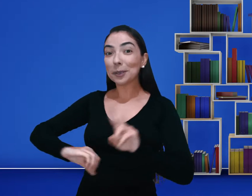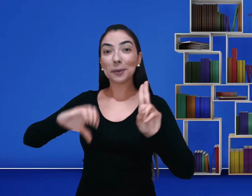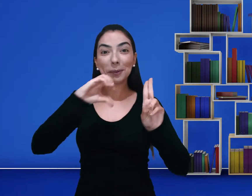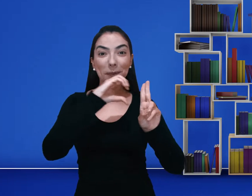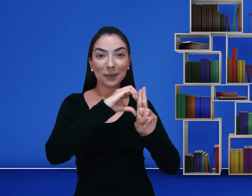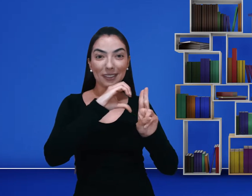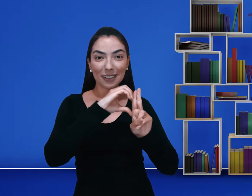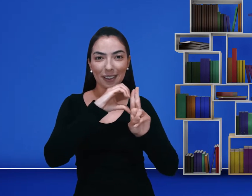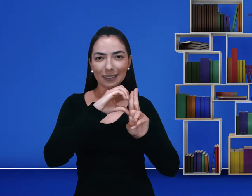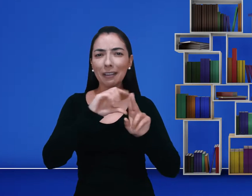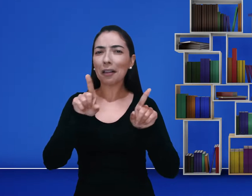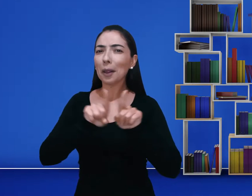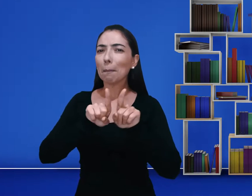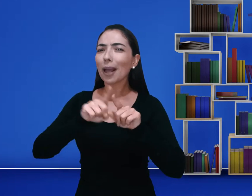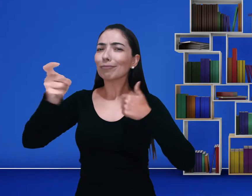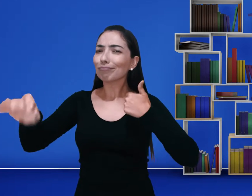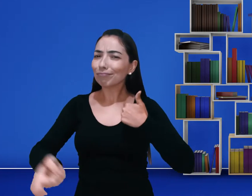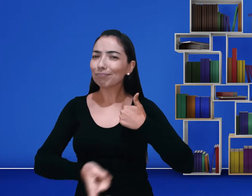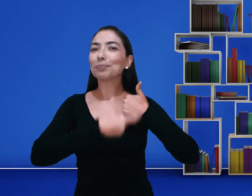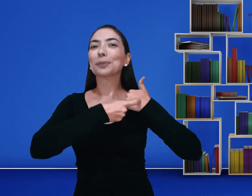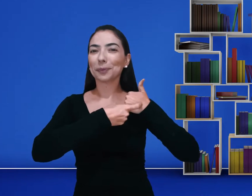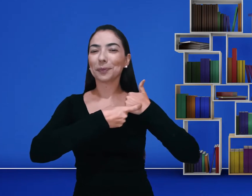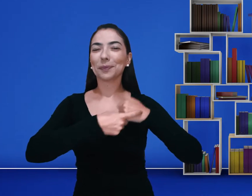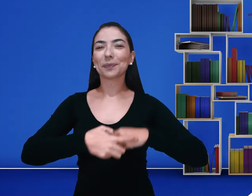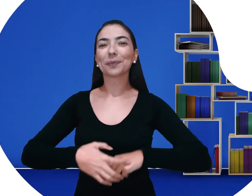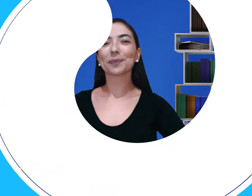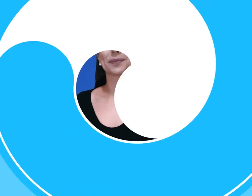aqui no canal e a curtirem esse vídeo desde já.